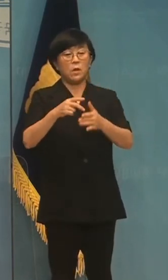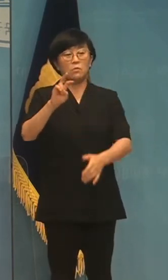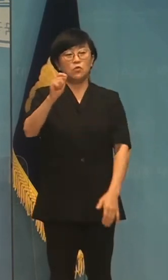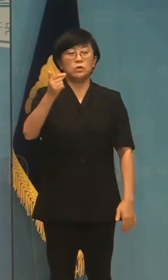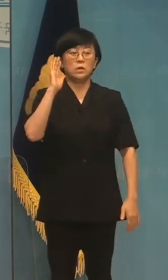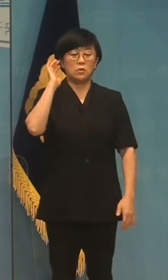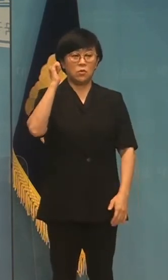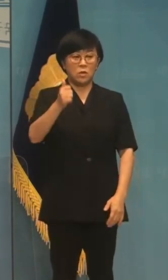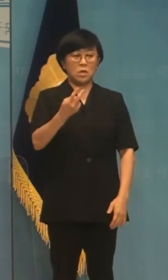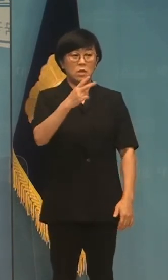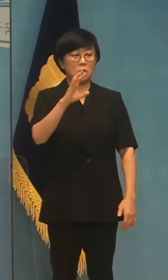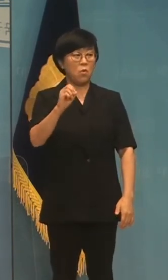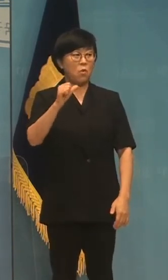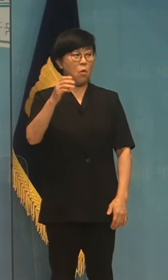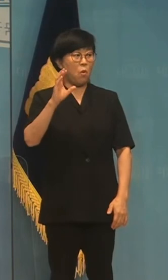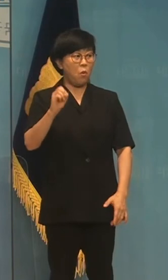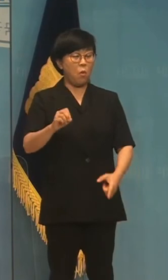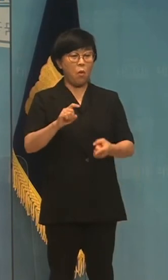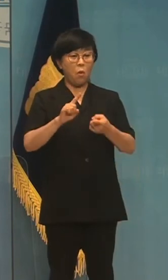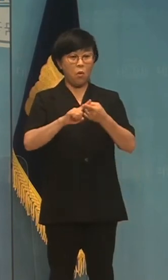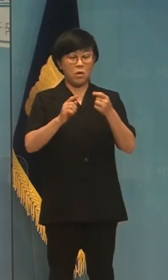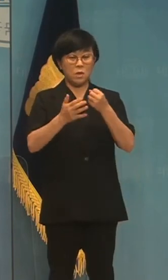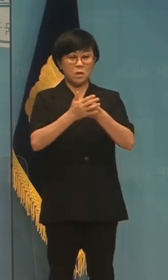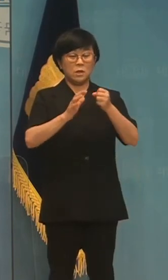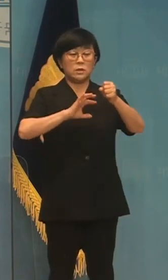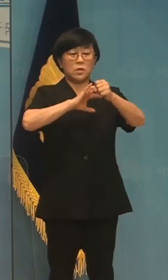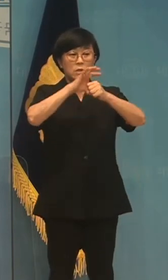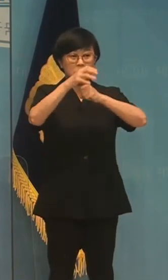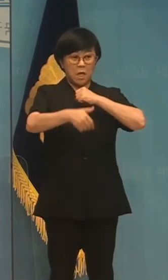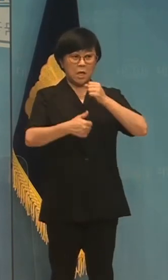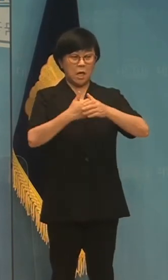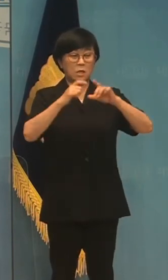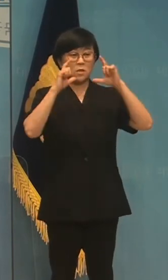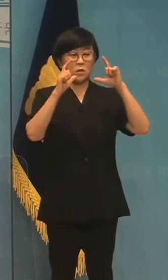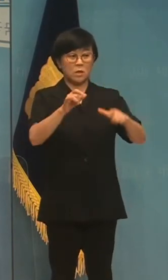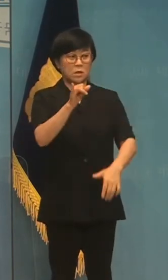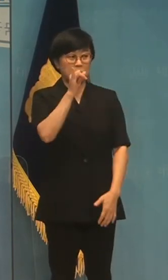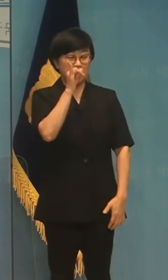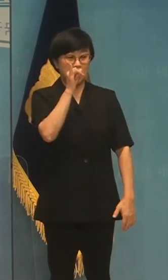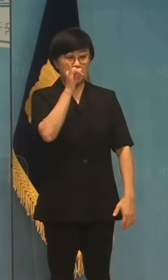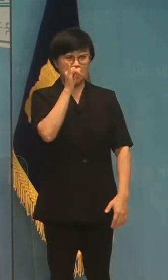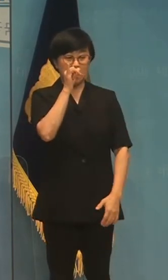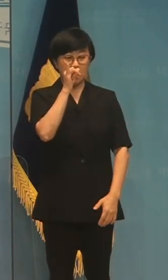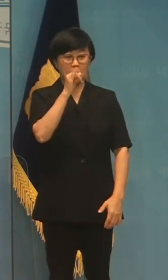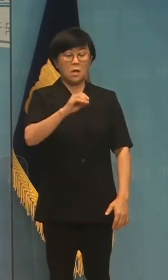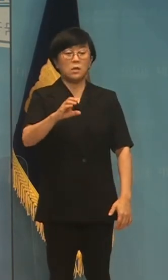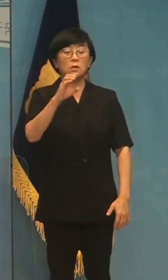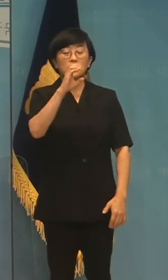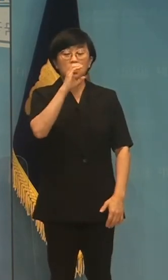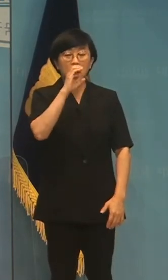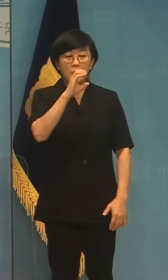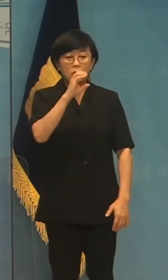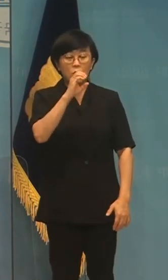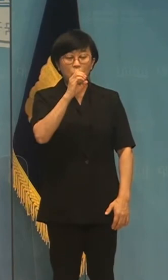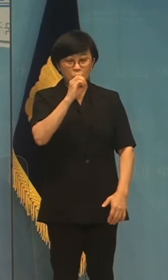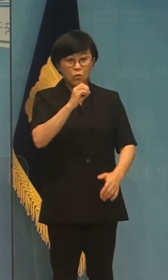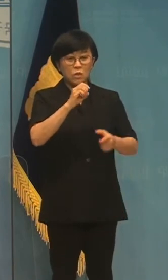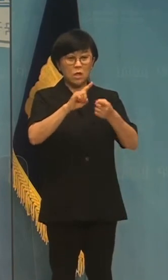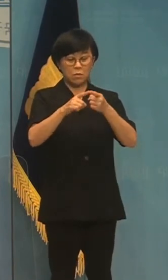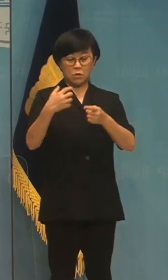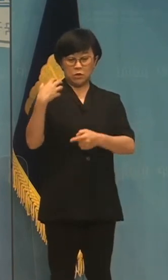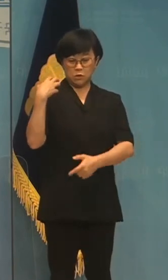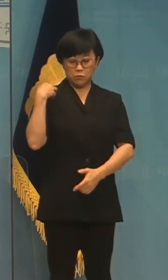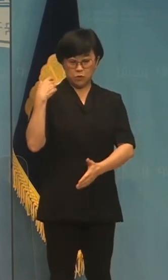2050년 탄소중립을 전 세계에 선언했는데도 불구하고 탄소중립 의무기적을 넣지 않으려는